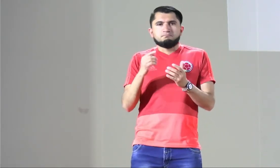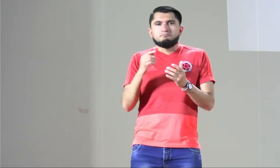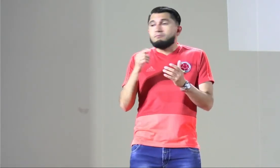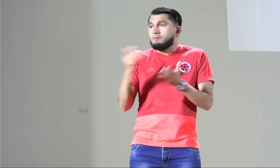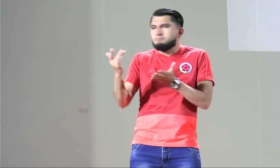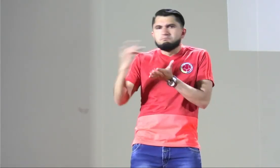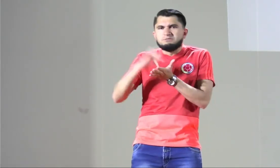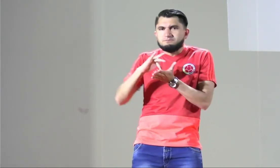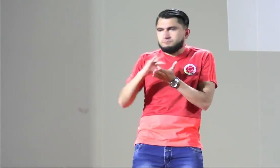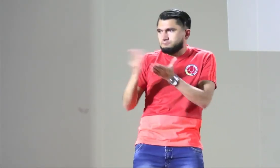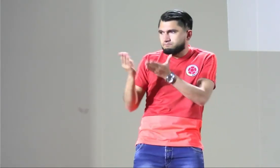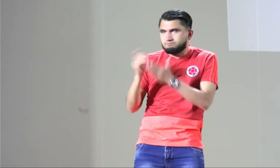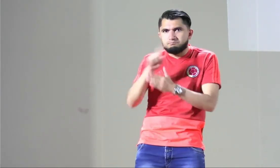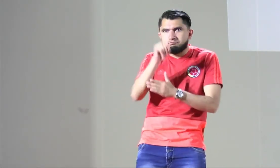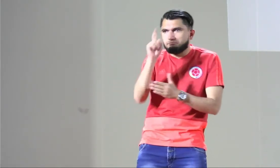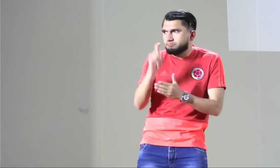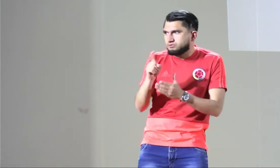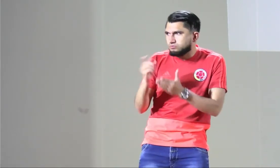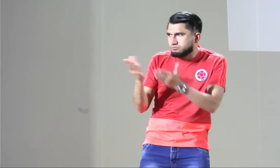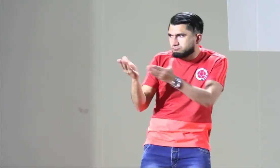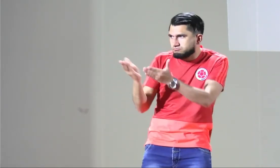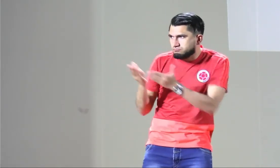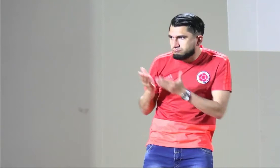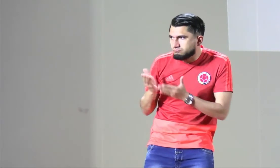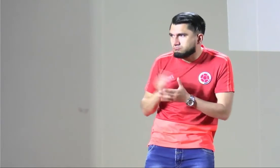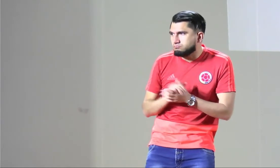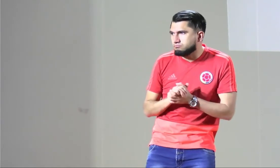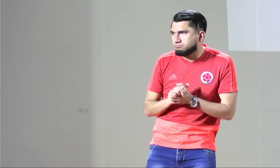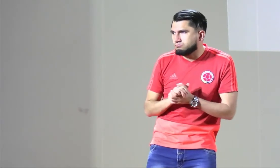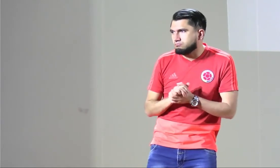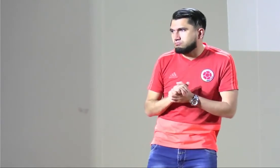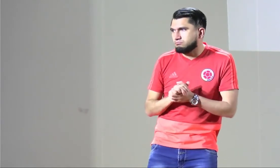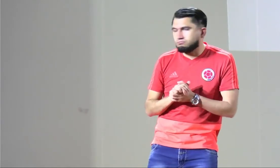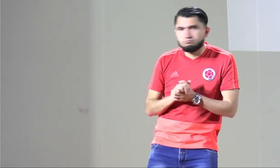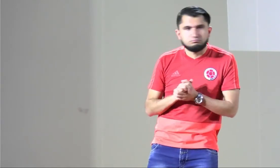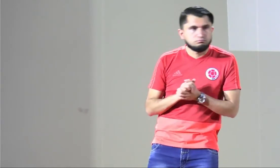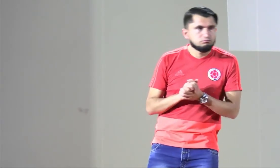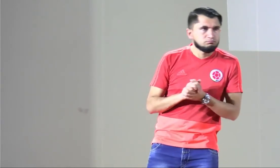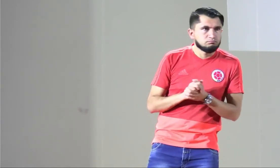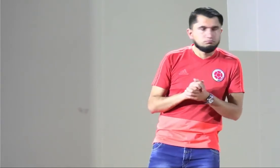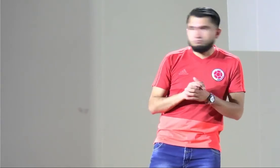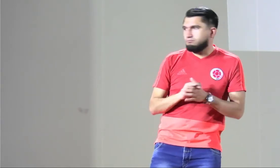entonces vamos ahora con una pregunta que tenemos acá en sitio.